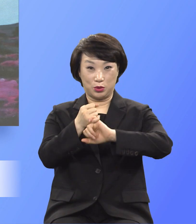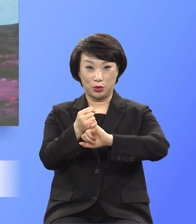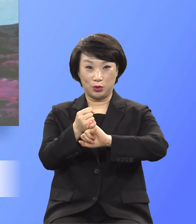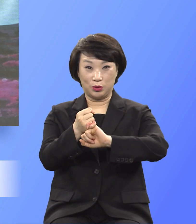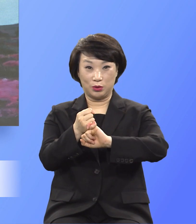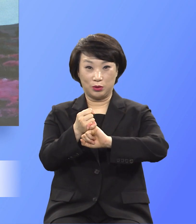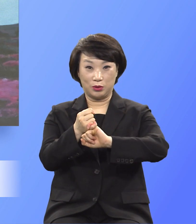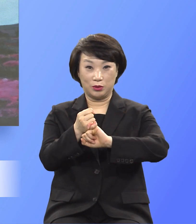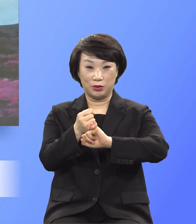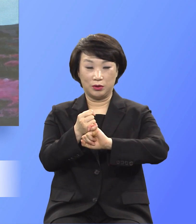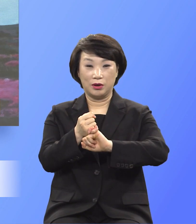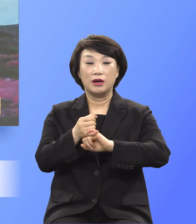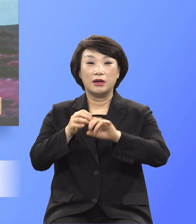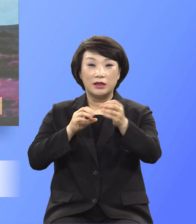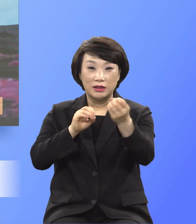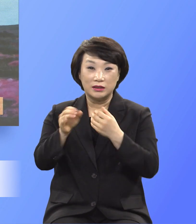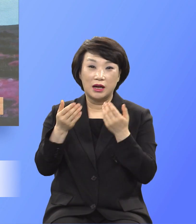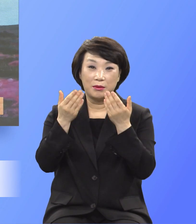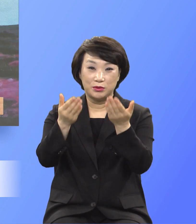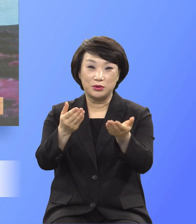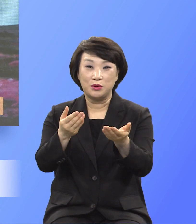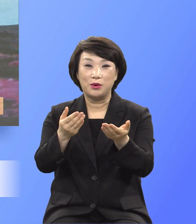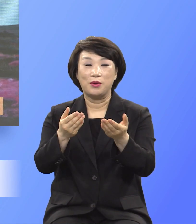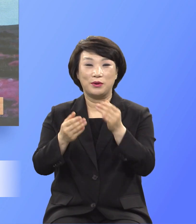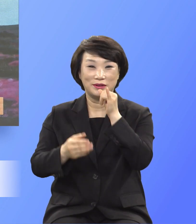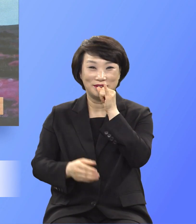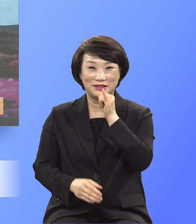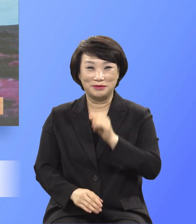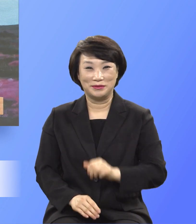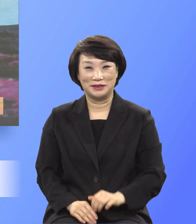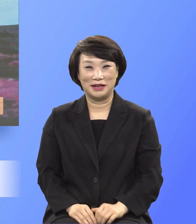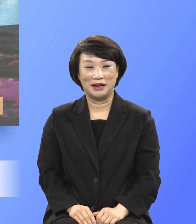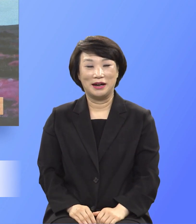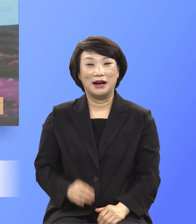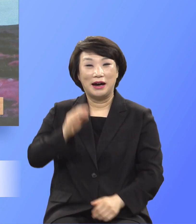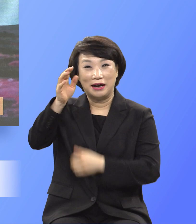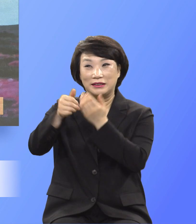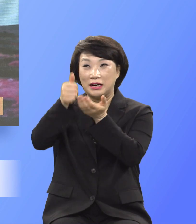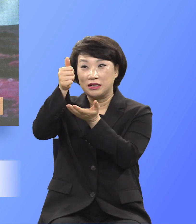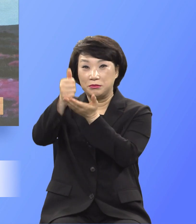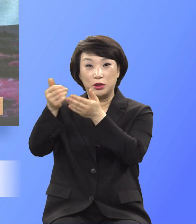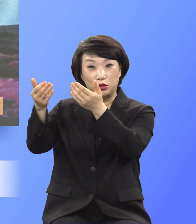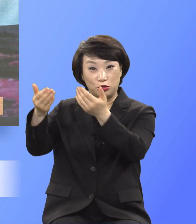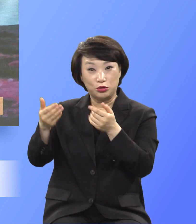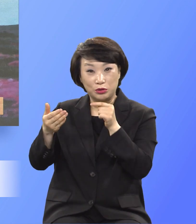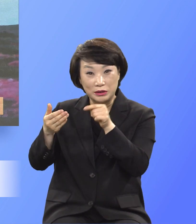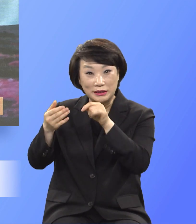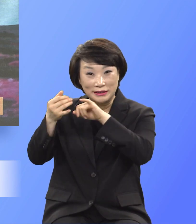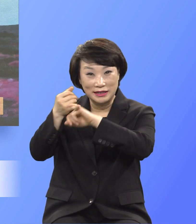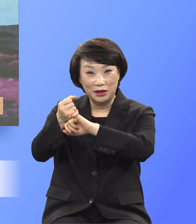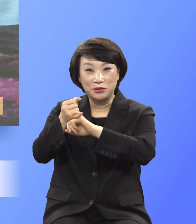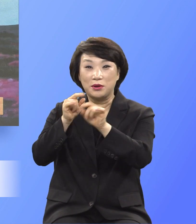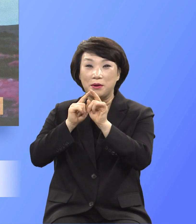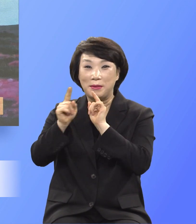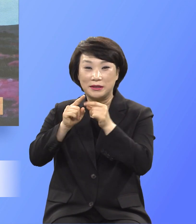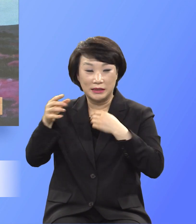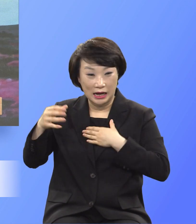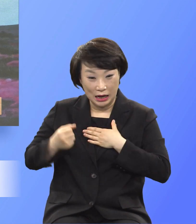실천하고 있기 때문에 하나님께서 주신 약속의 말씀을 가진 자는